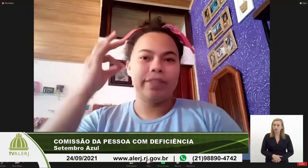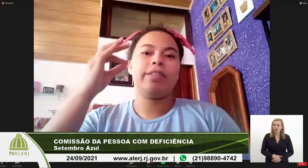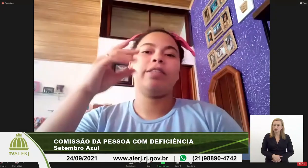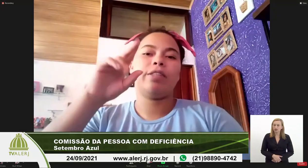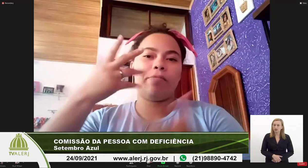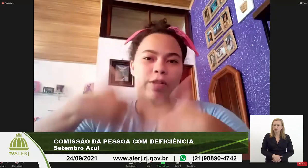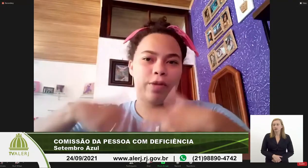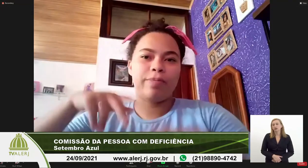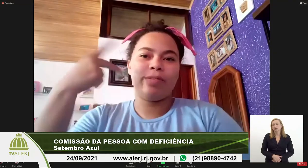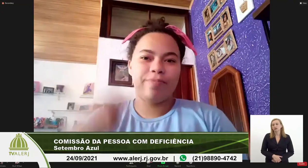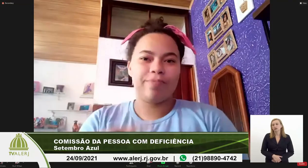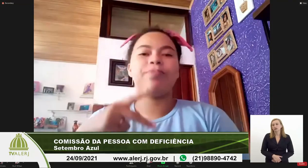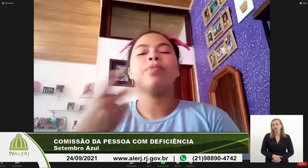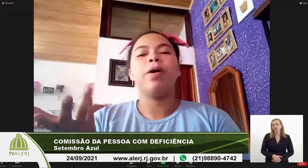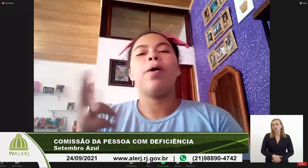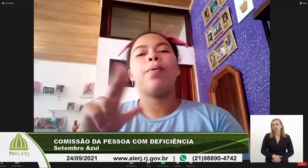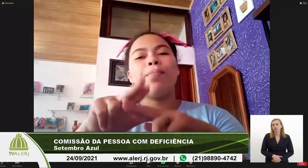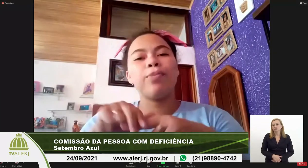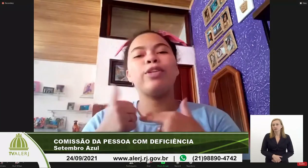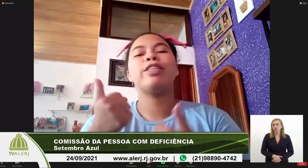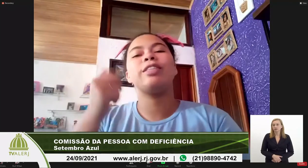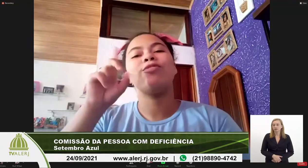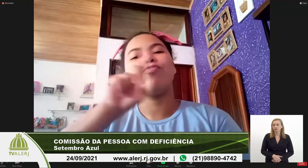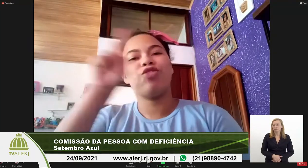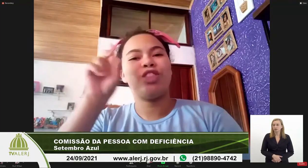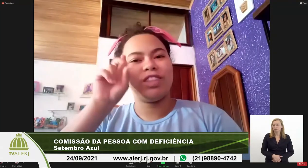atleta surdo-olímpica na cidade de Petrópolis.